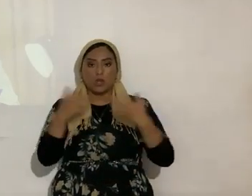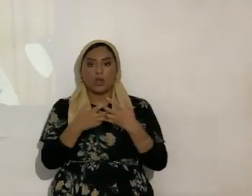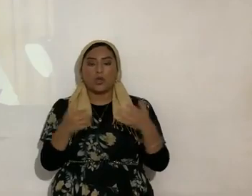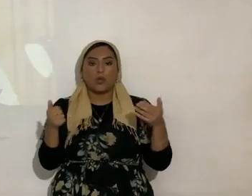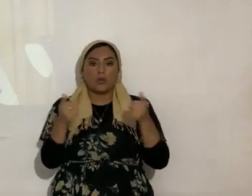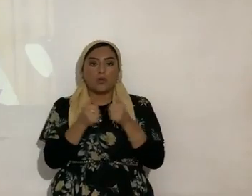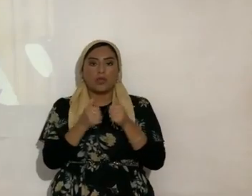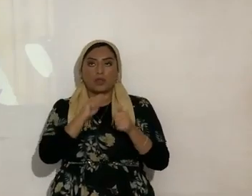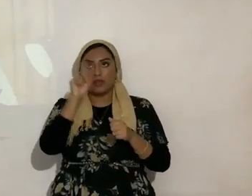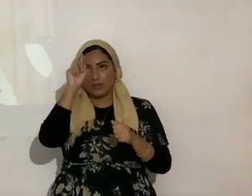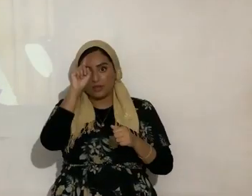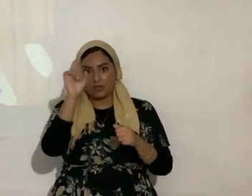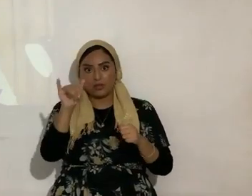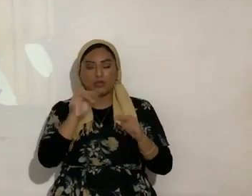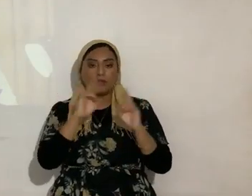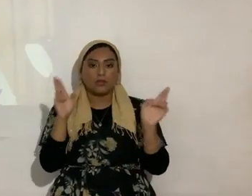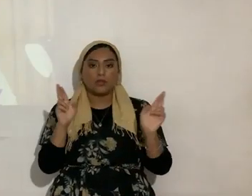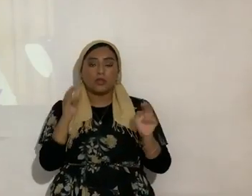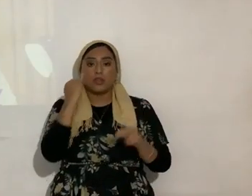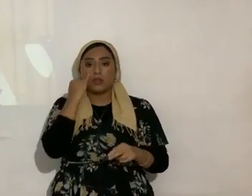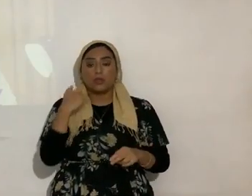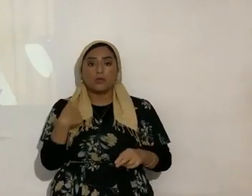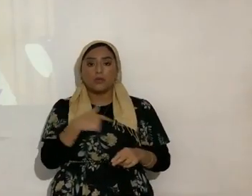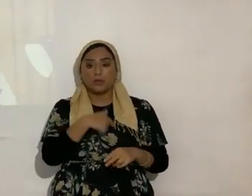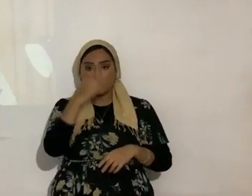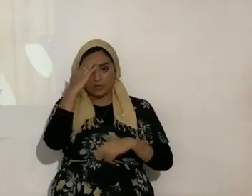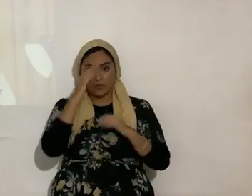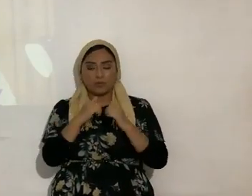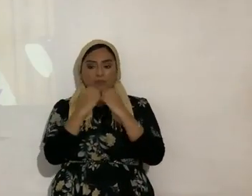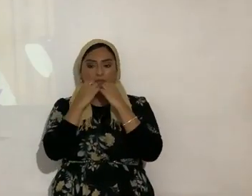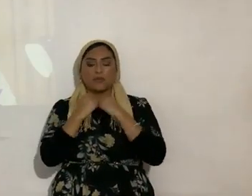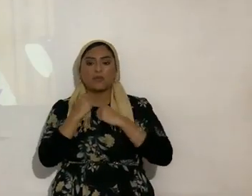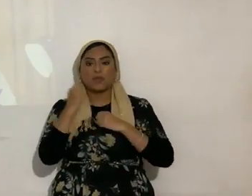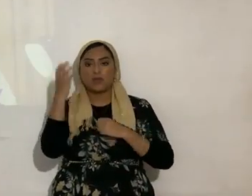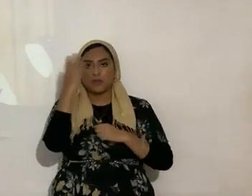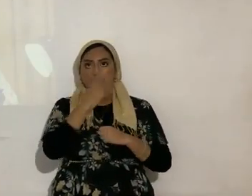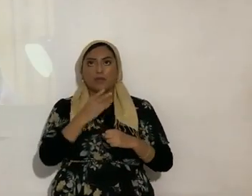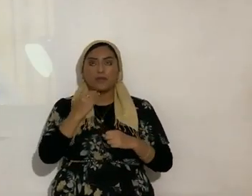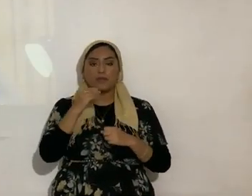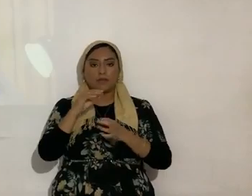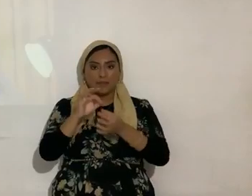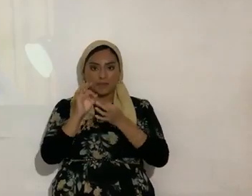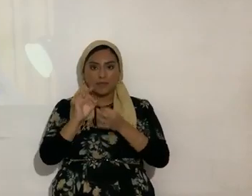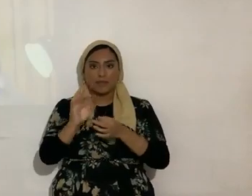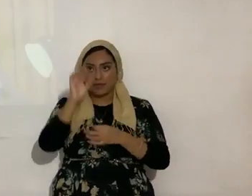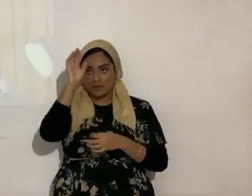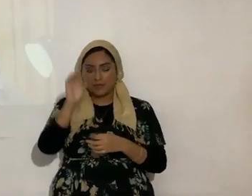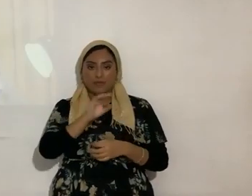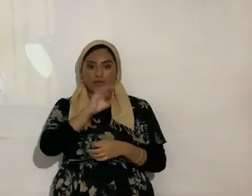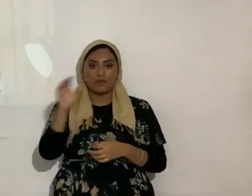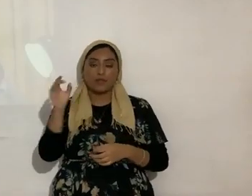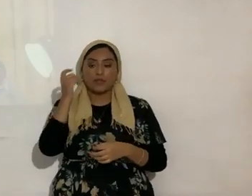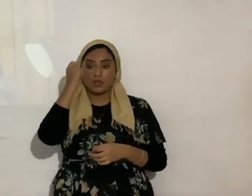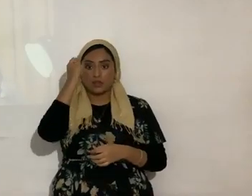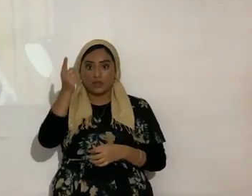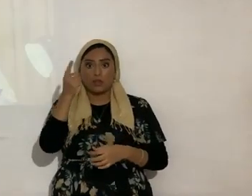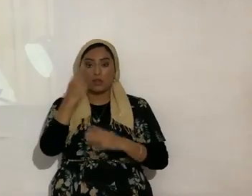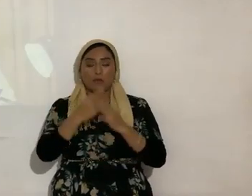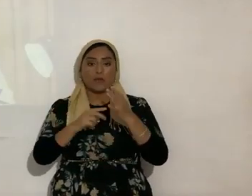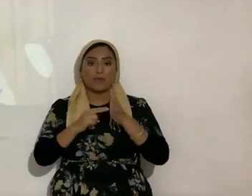si supiéramos valorar el sacrificio único perfecto y entender lo que es la sangre del Mashiach